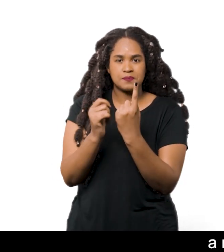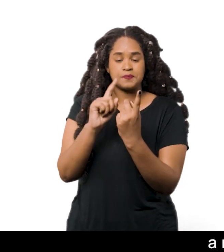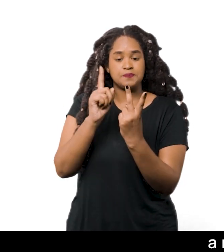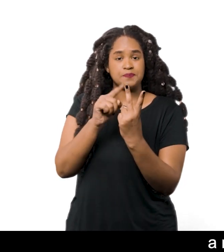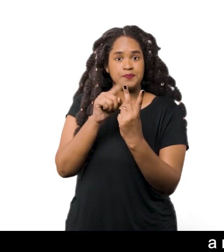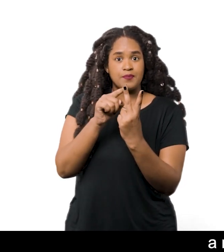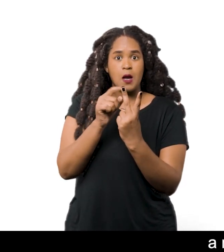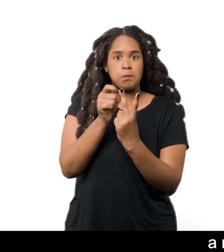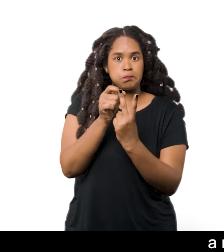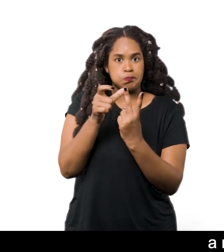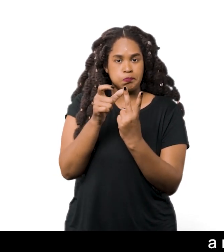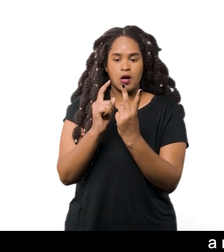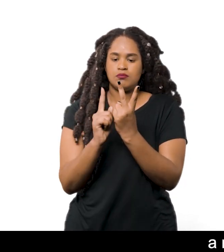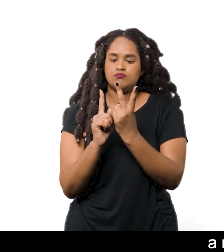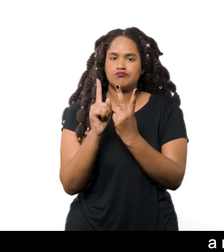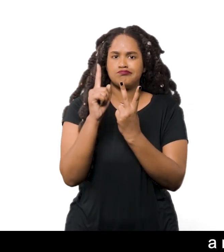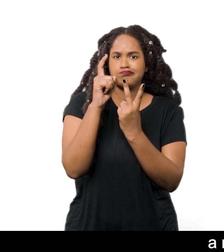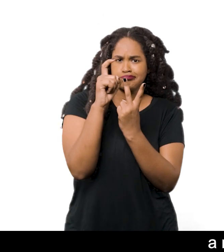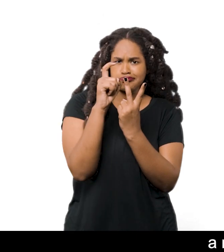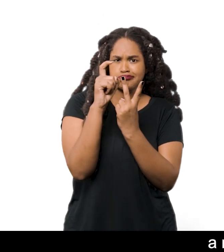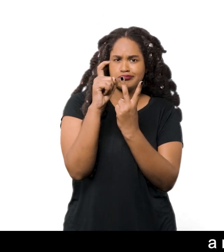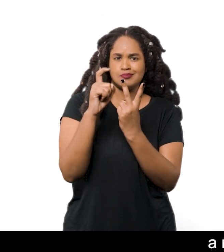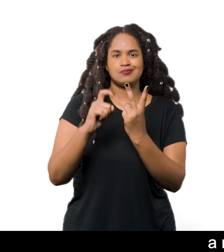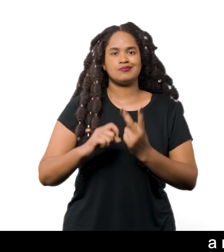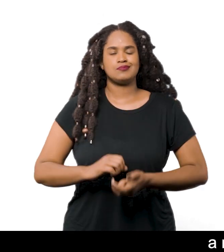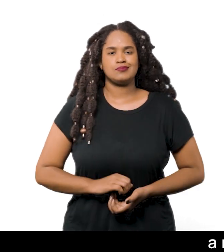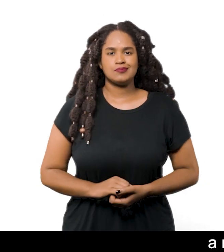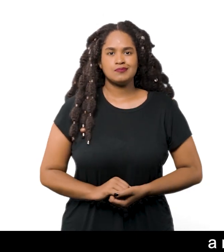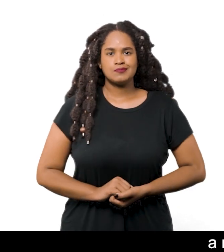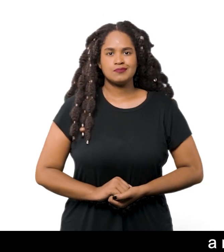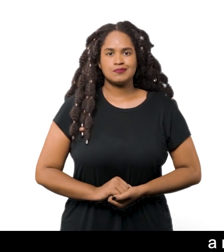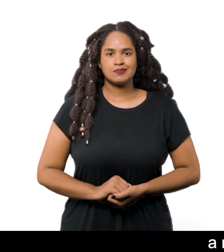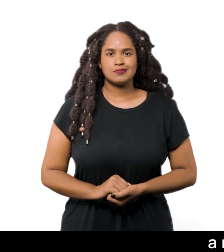A mais grossa tem a ponta levemente curvada